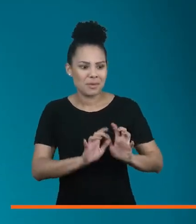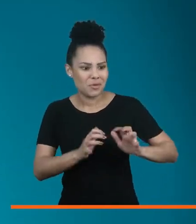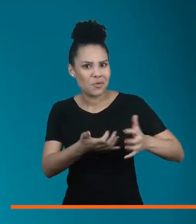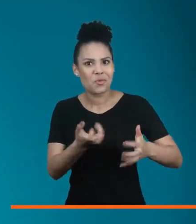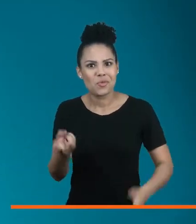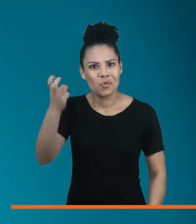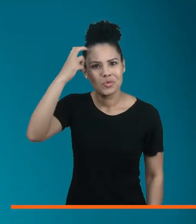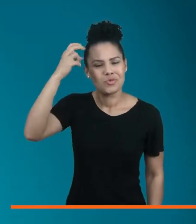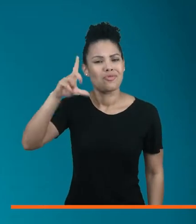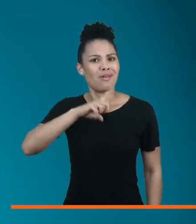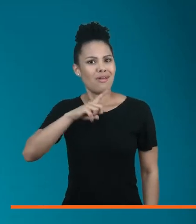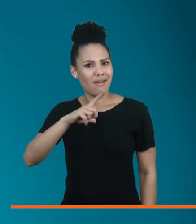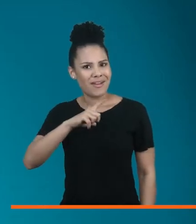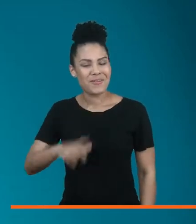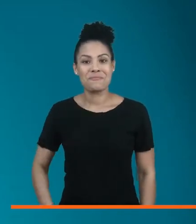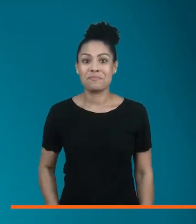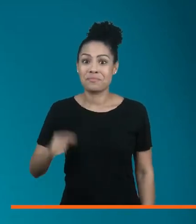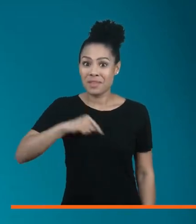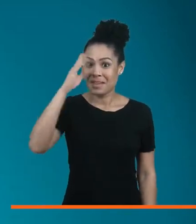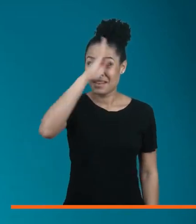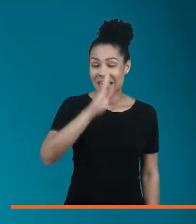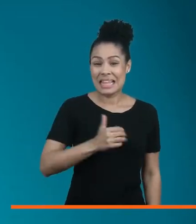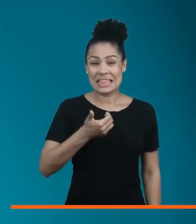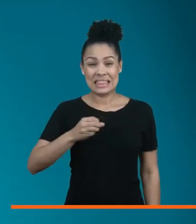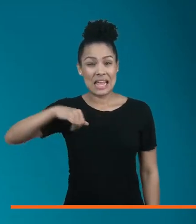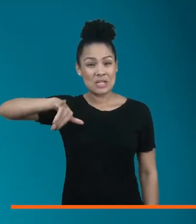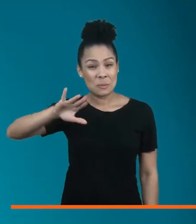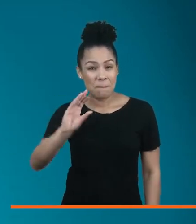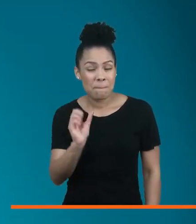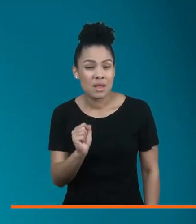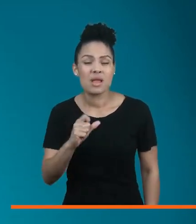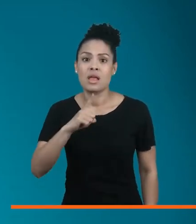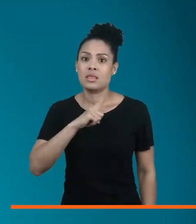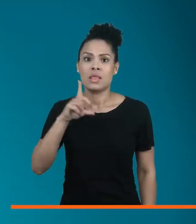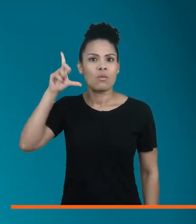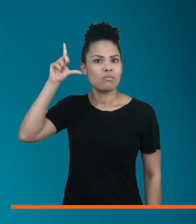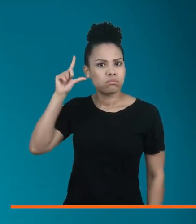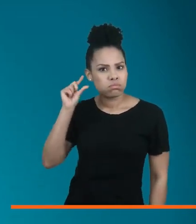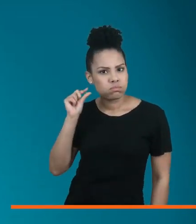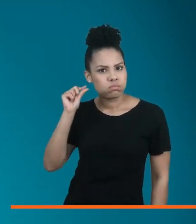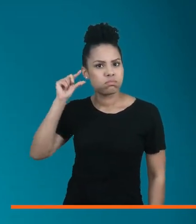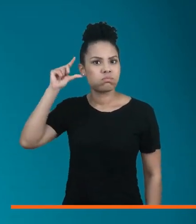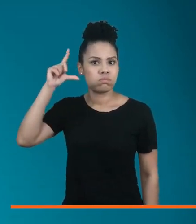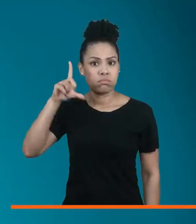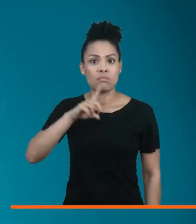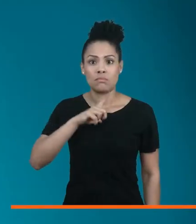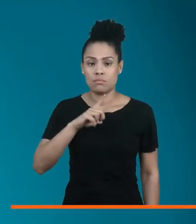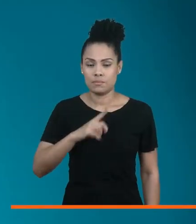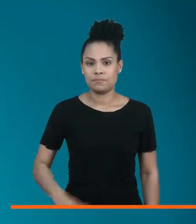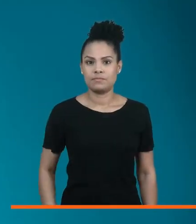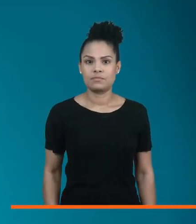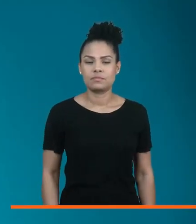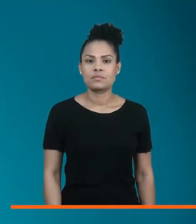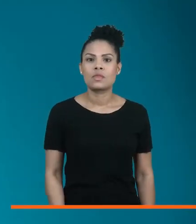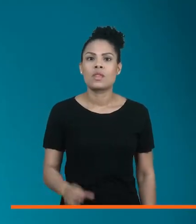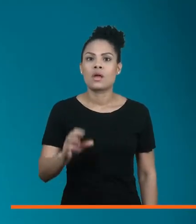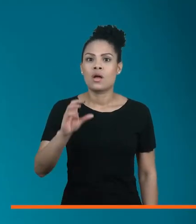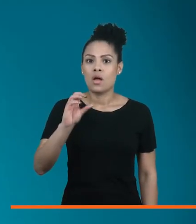toda a cultura dessa fatia tão especial da população. No Brasil, são mais de 10 milhões de pessoas com algum nível de surdez.